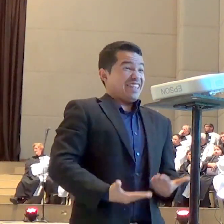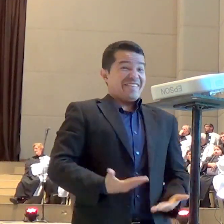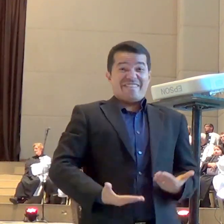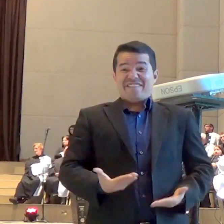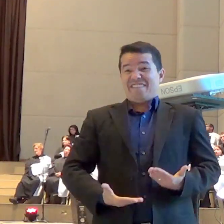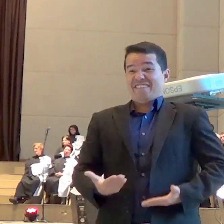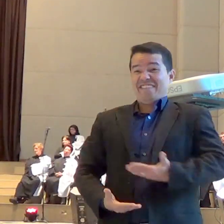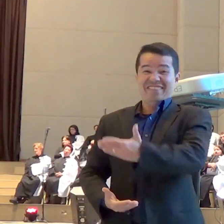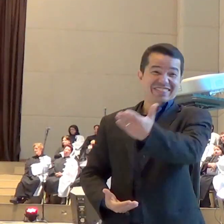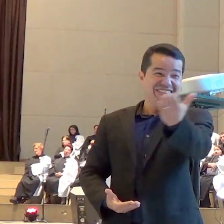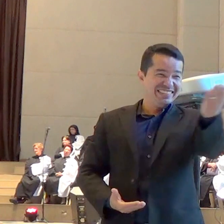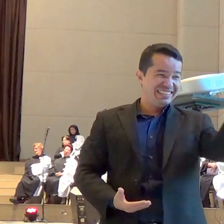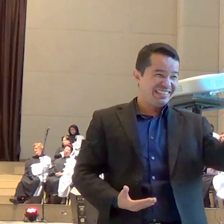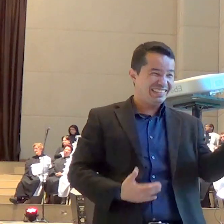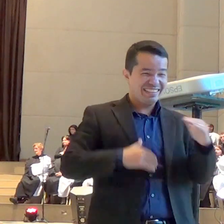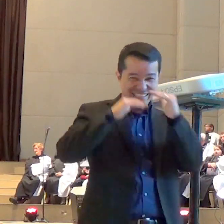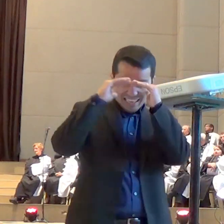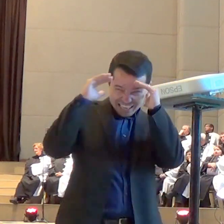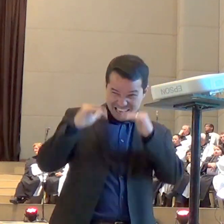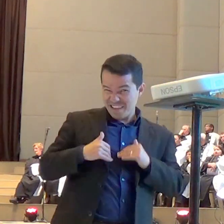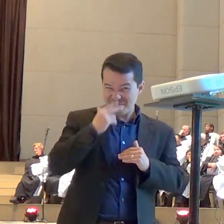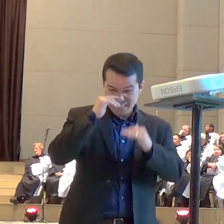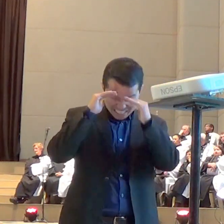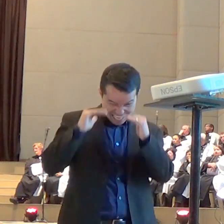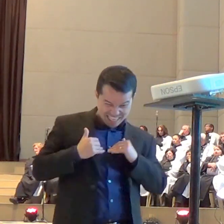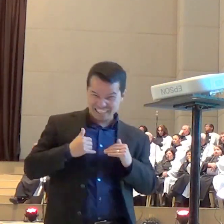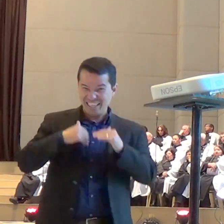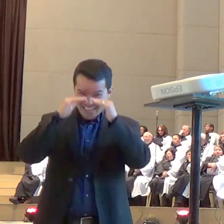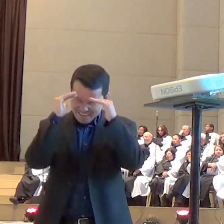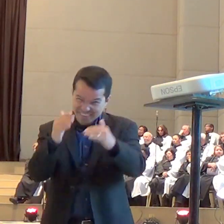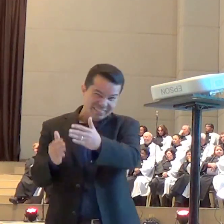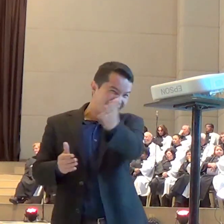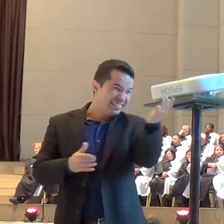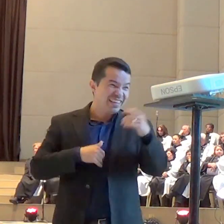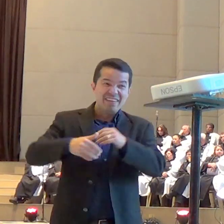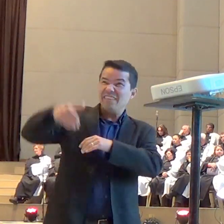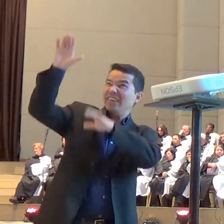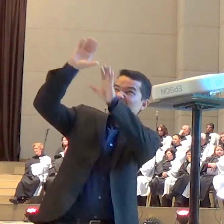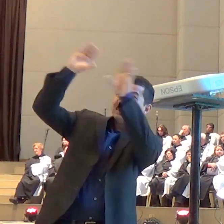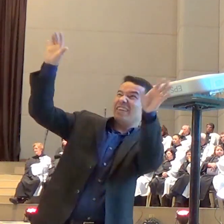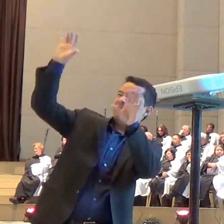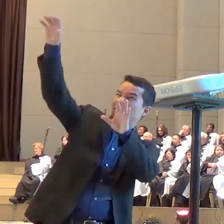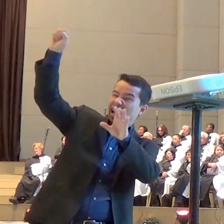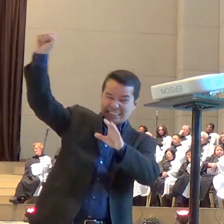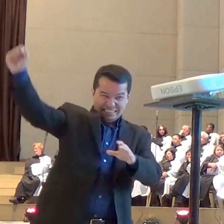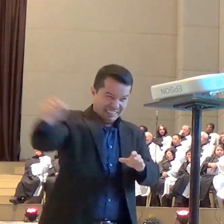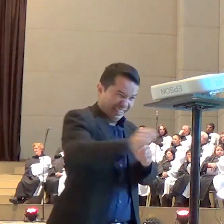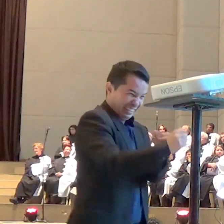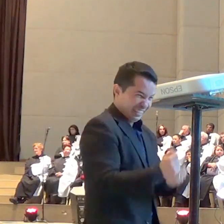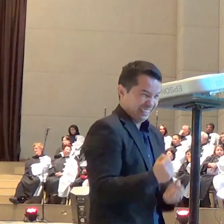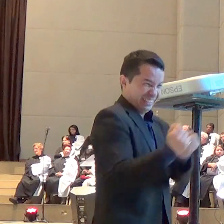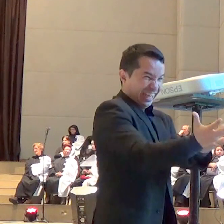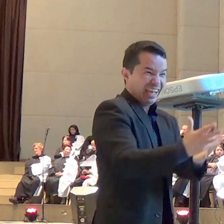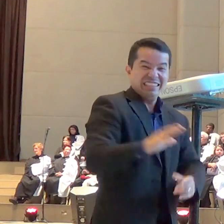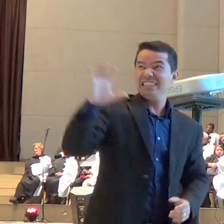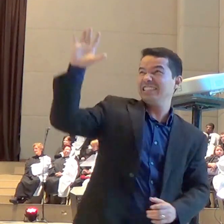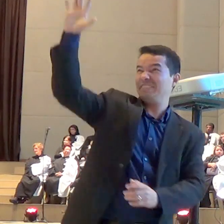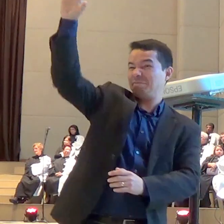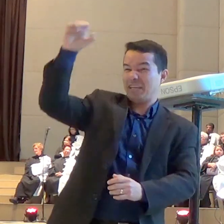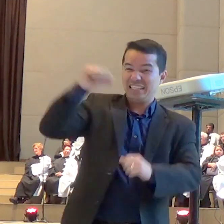favor e eles vão lá no céu agindo trazendo levando e eles vêm aqui a terra para fazer a vontade